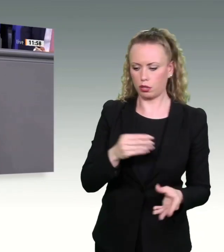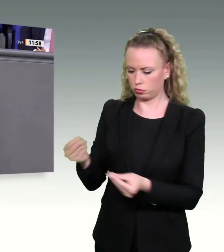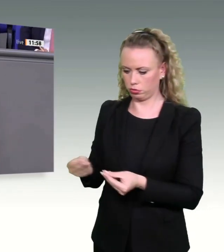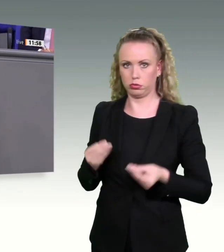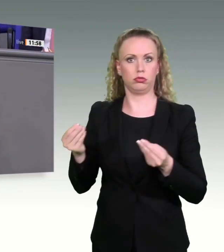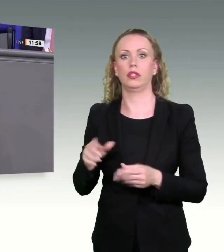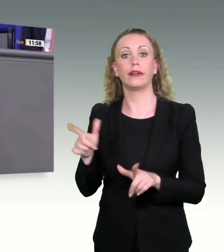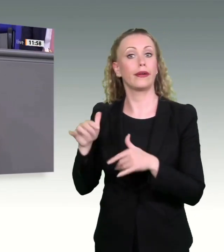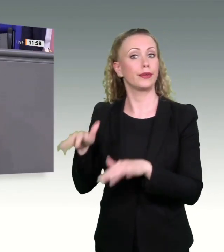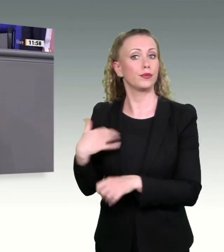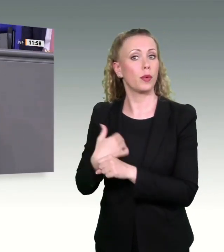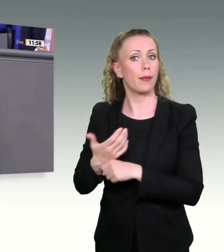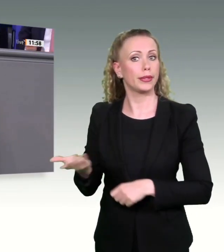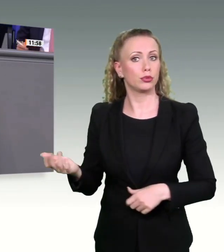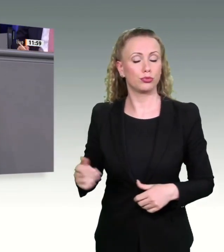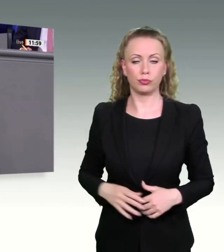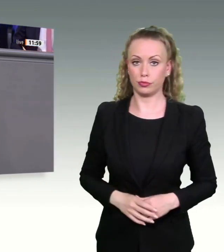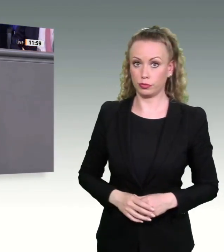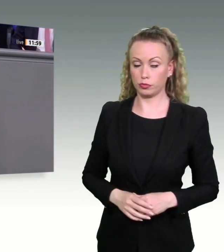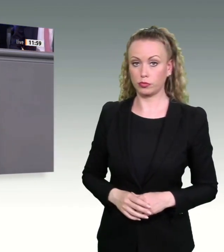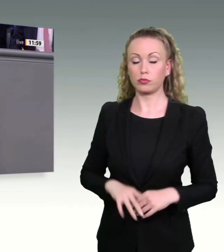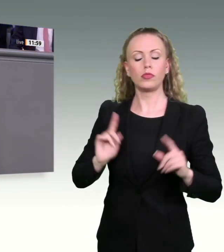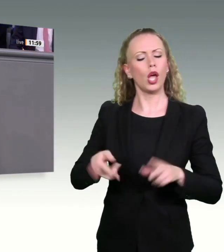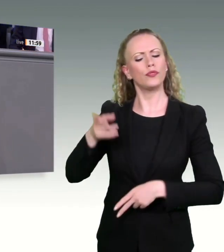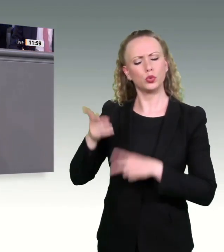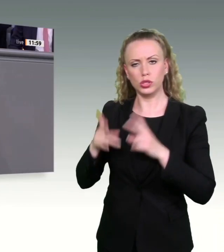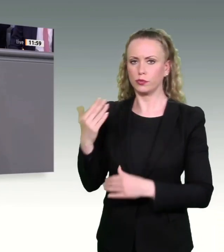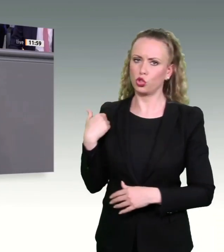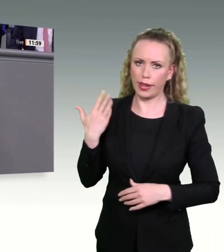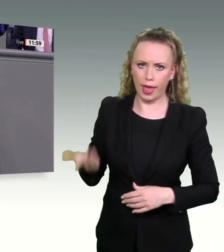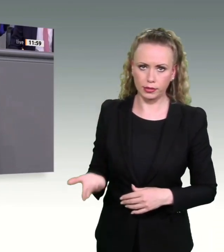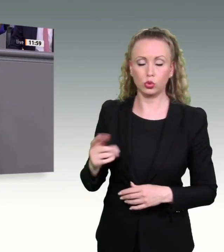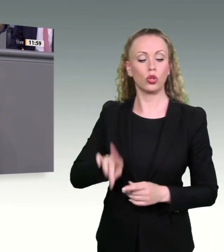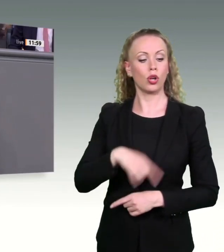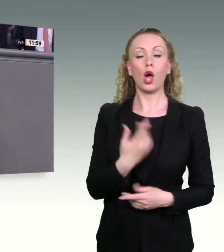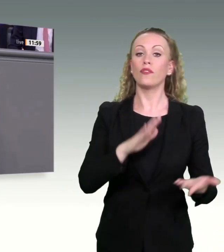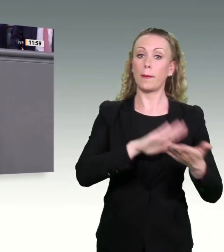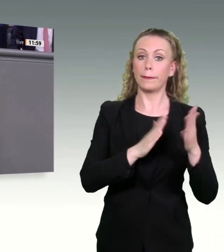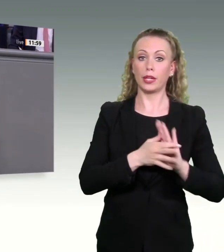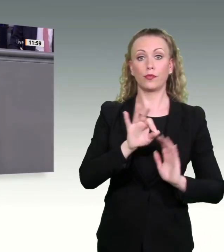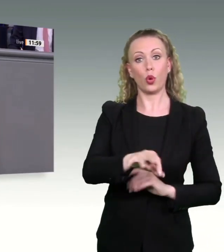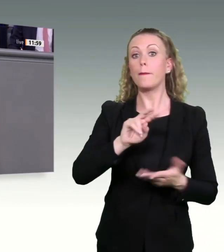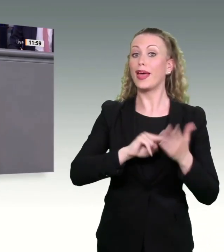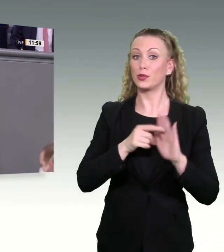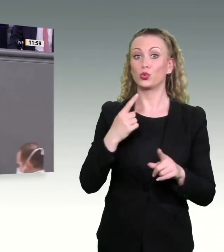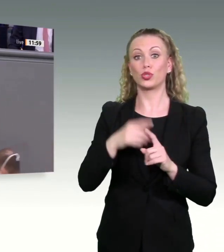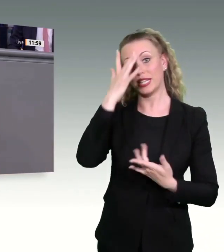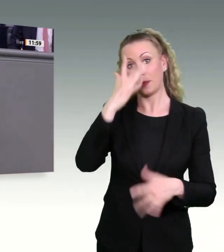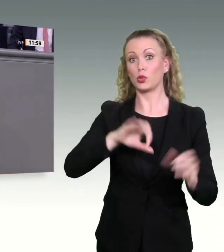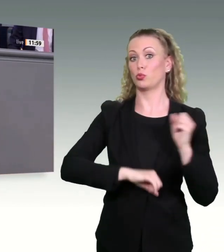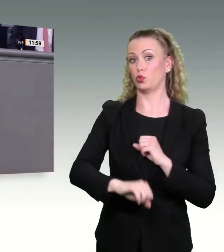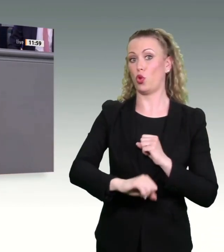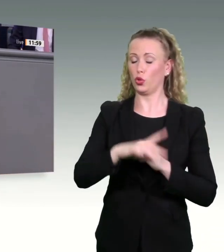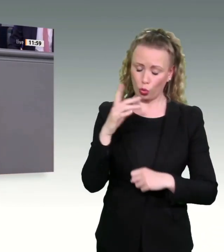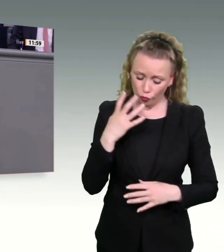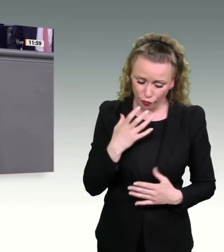Zum einen mit dem Pakt für den Rechtsstaat wollen wir die Justiz entlasten und zum anderen mit dem Pakt für Planungs und Genehmigungsbeschleunigung. Und dem nicht genug. Wir wollen in